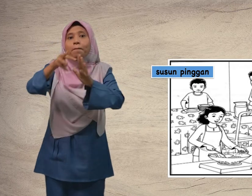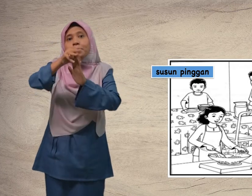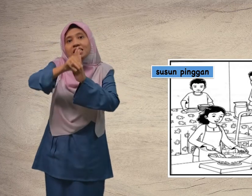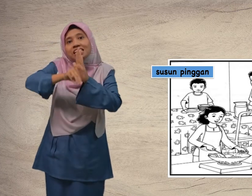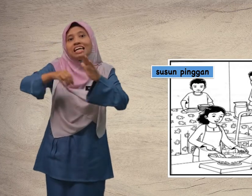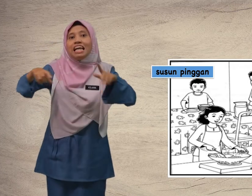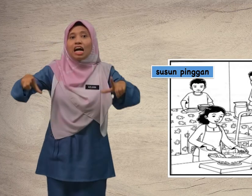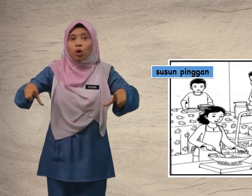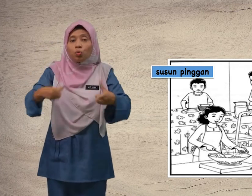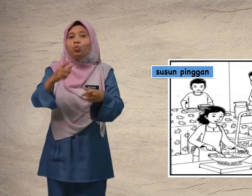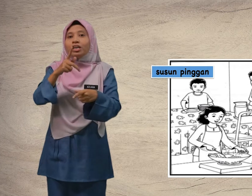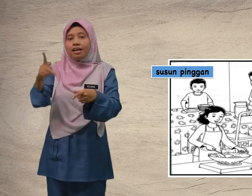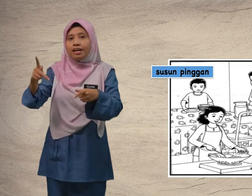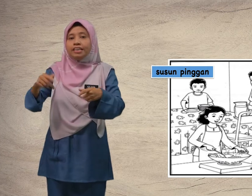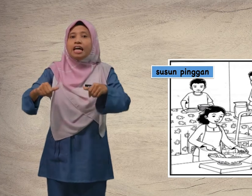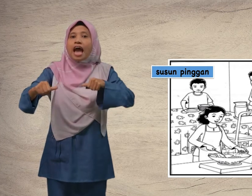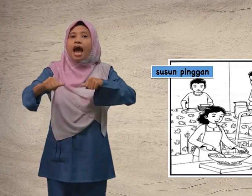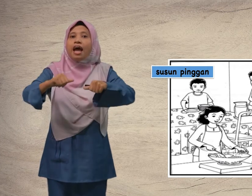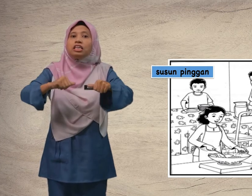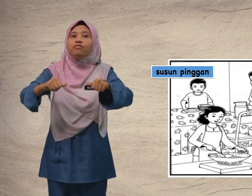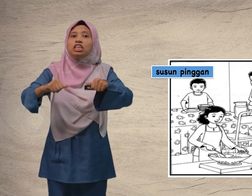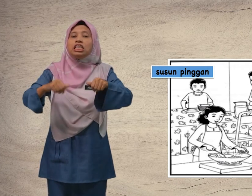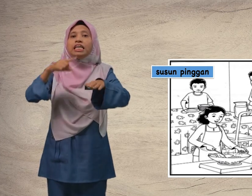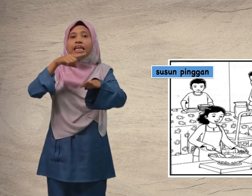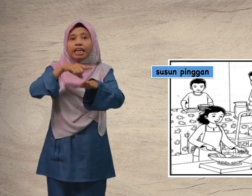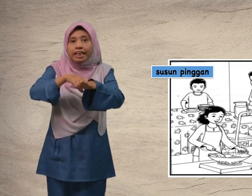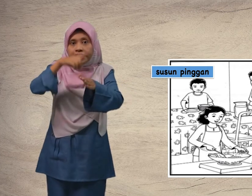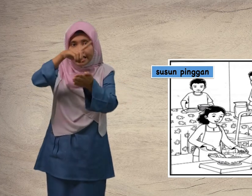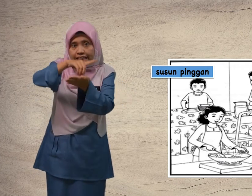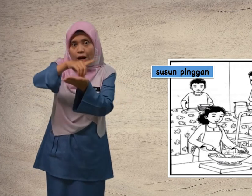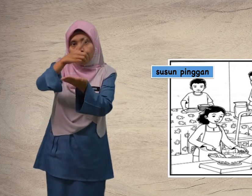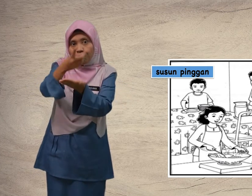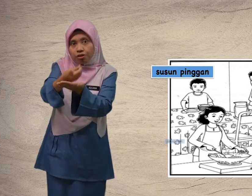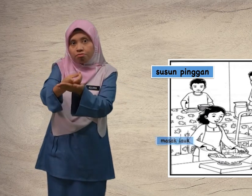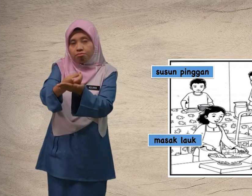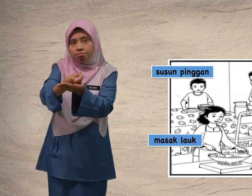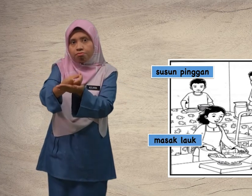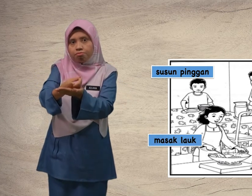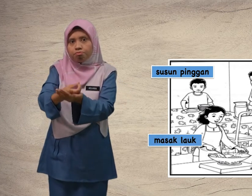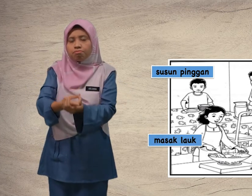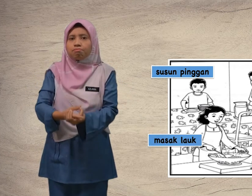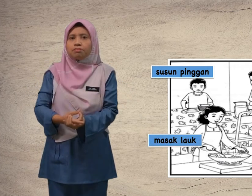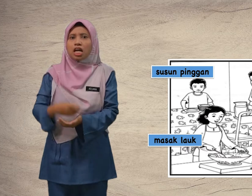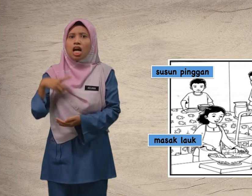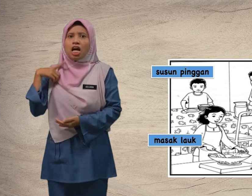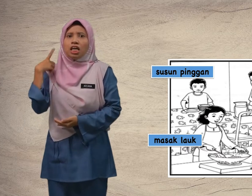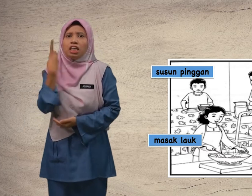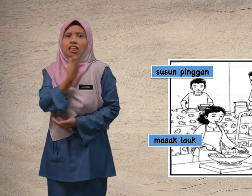melakukan aktiviti di dapur. kita